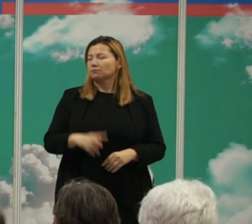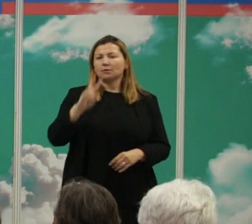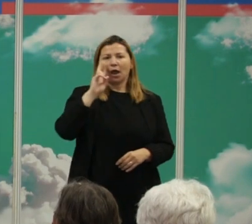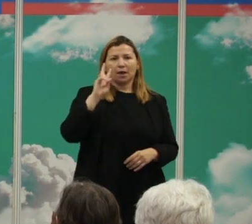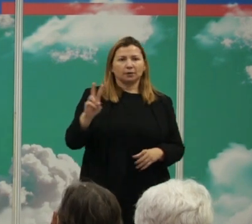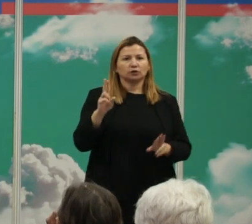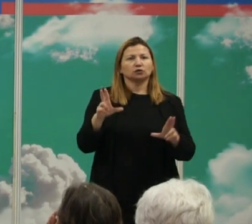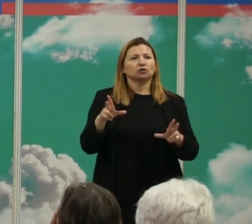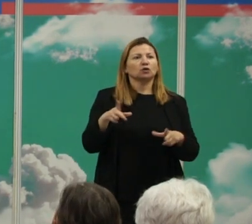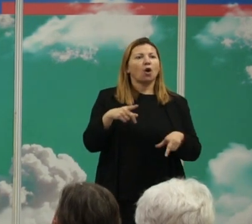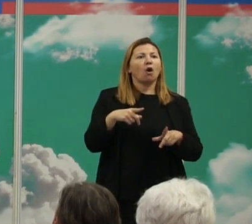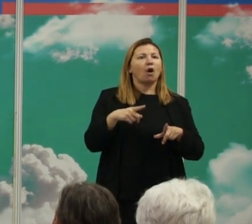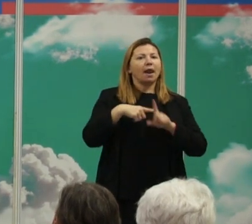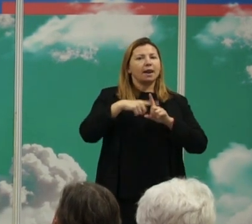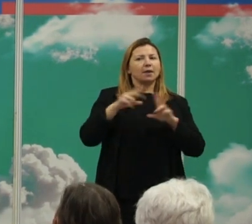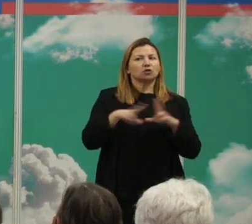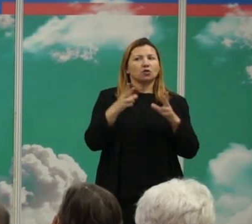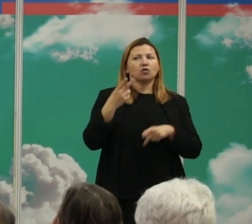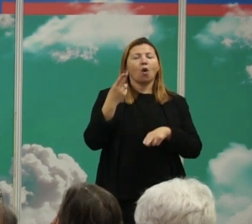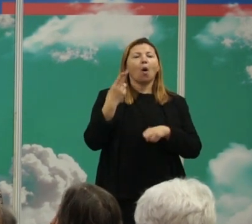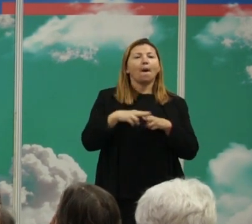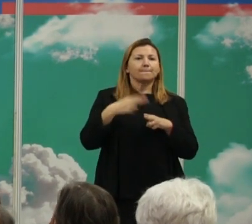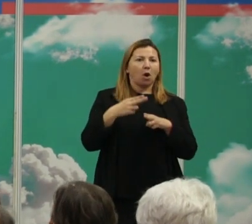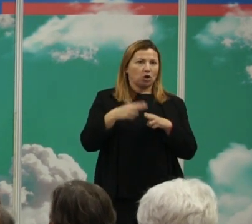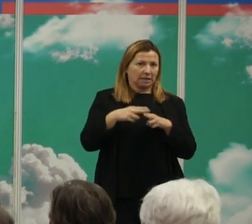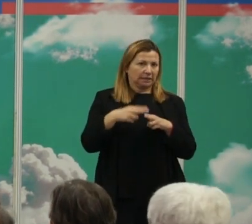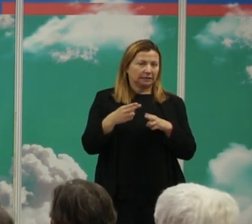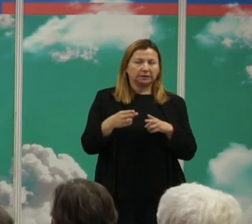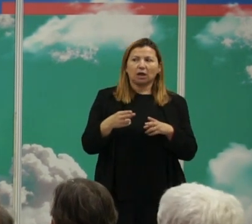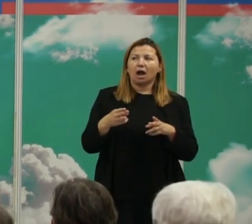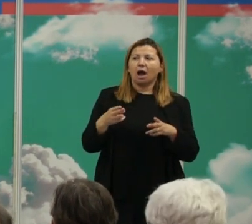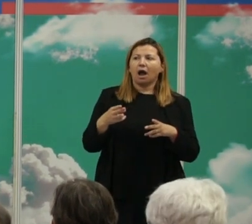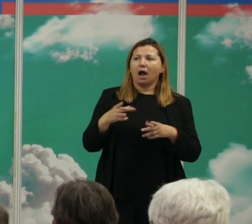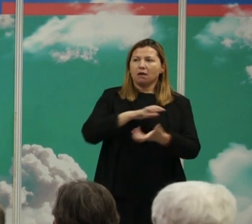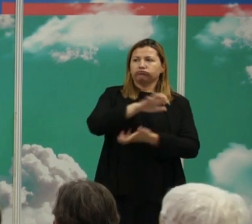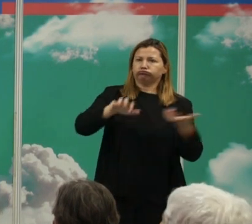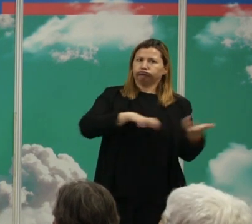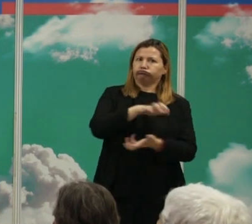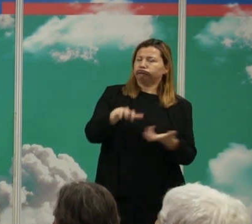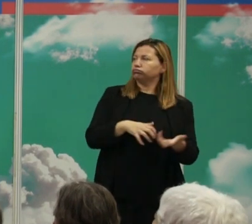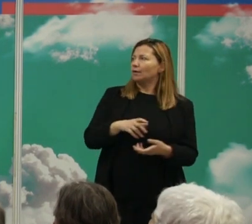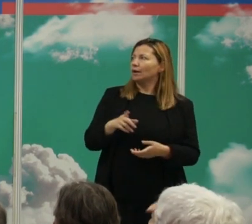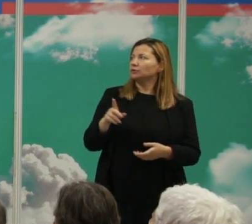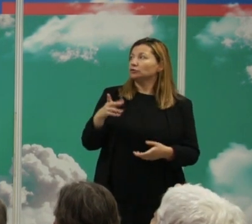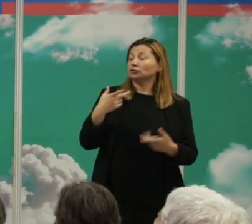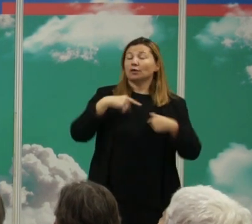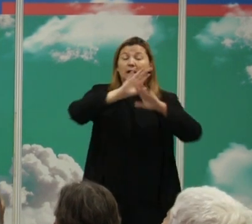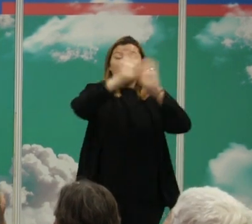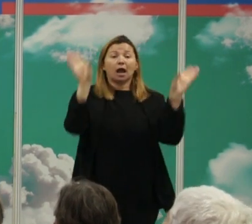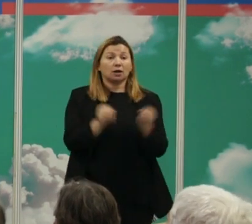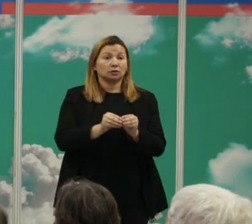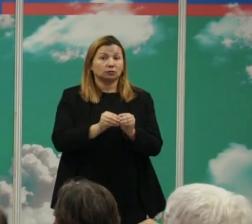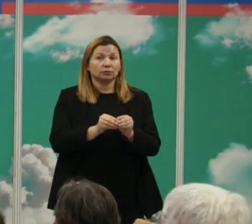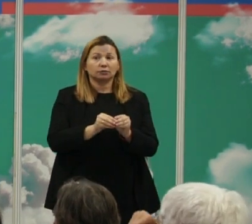afecta al nivel de violencia que expresan entonces las conclusiones que yo creo que podemos sacar del trabajo este de cada uno de los pilares que los humanos